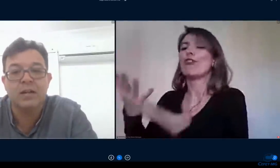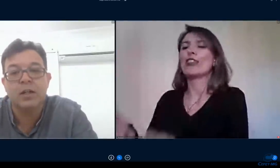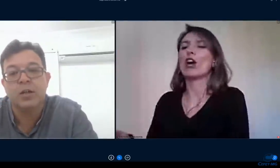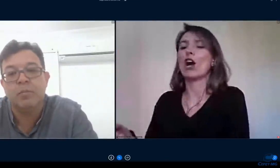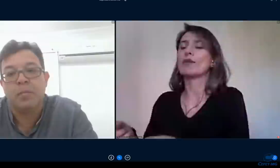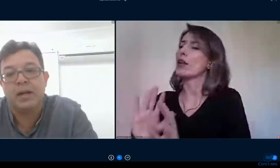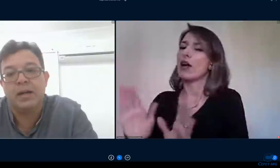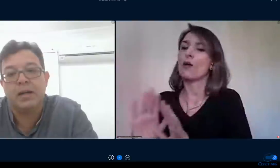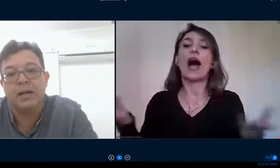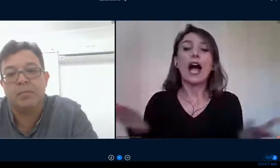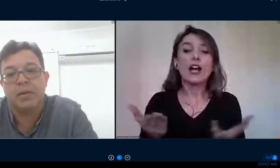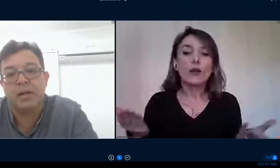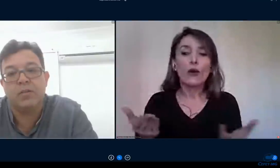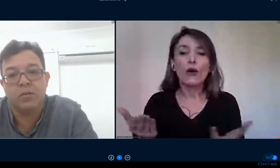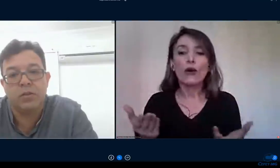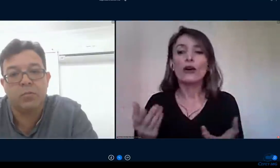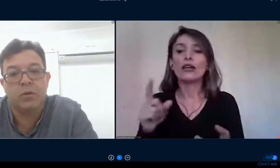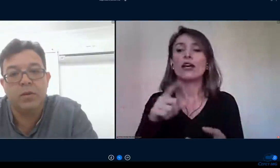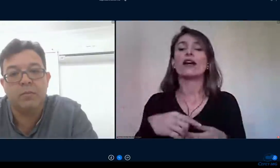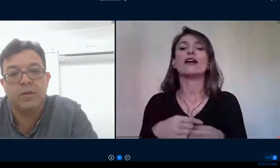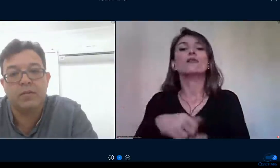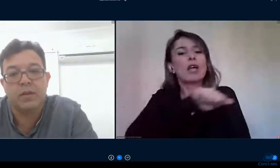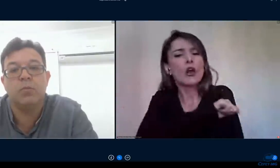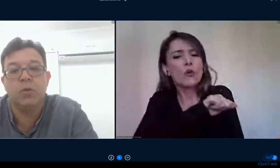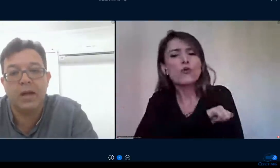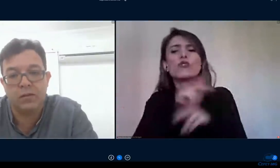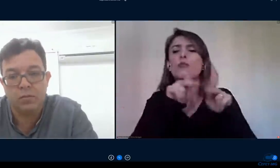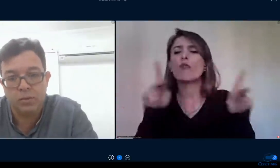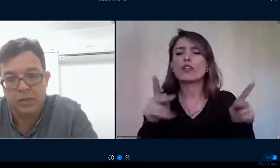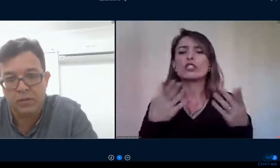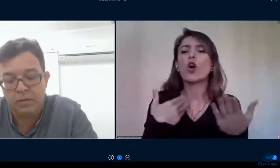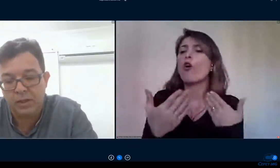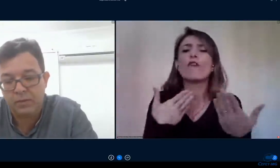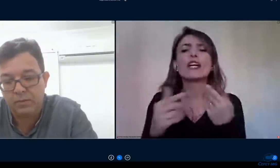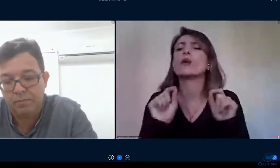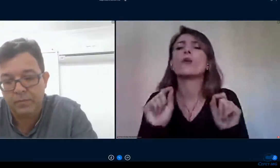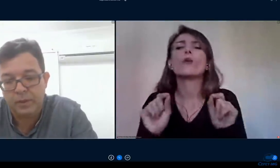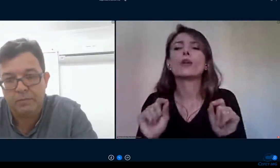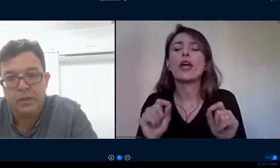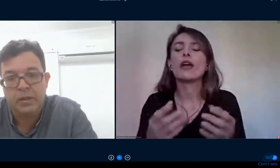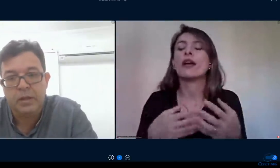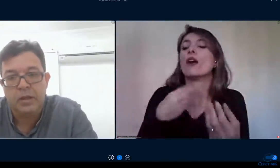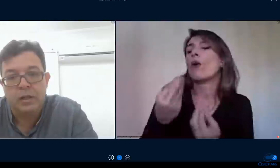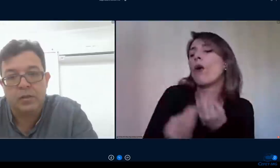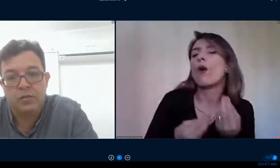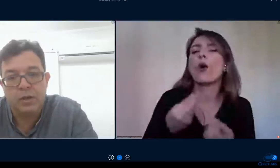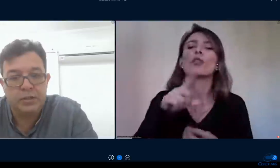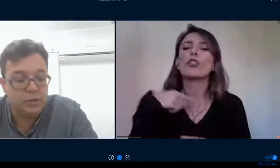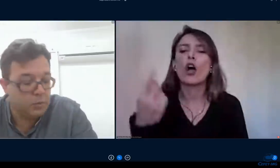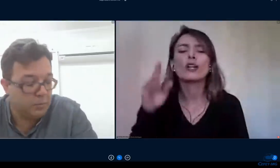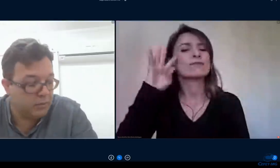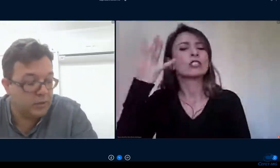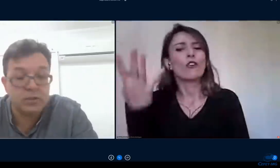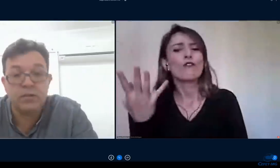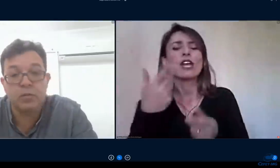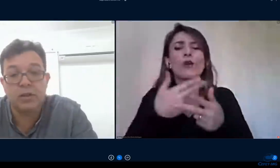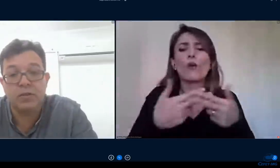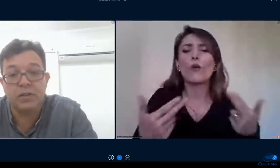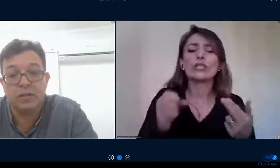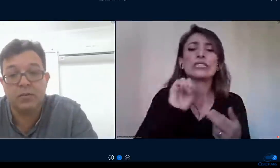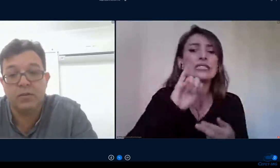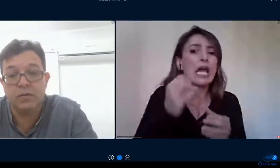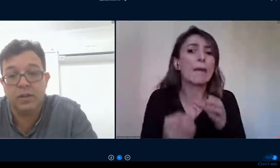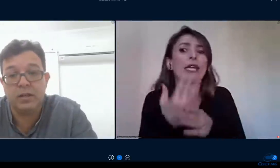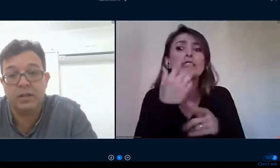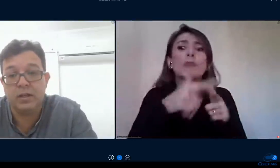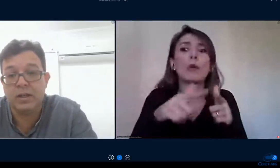vamos criar para resolver os problemas acumulados no primeiro semestre né então só a partir do momento que a gente fez